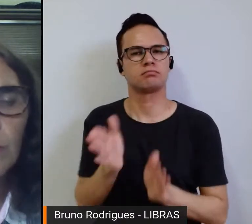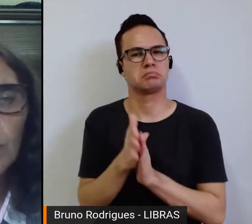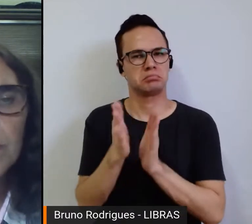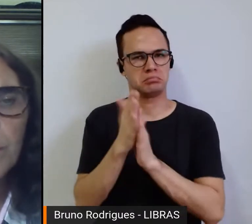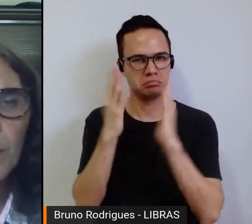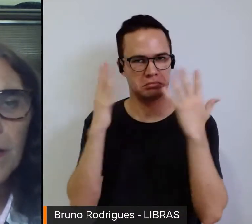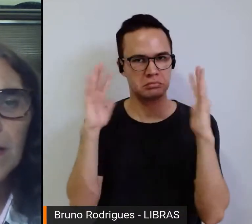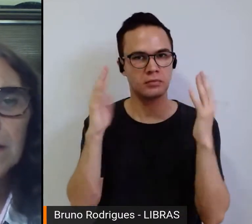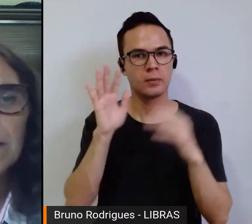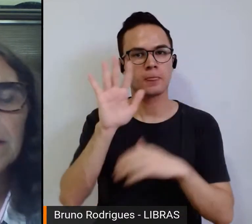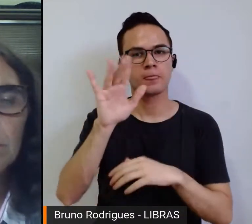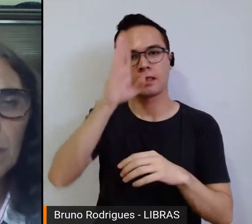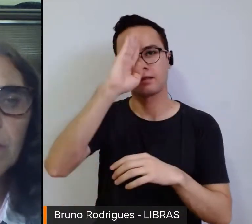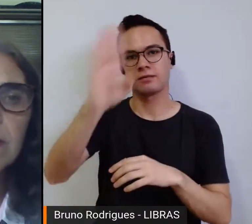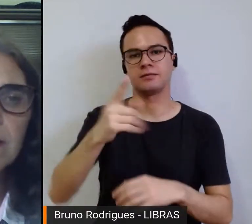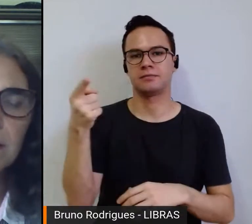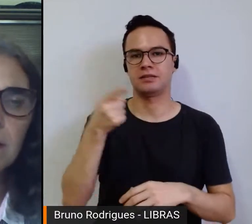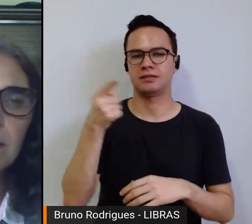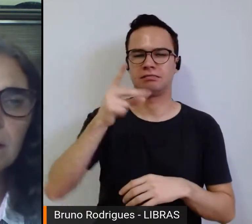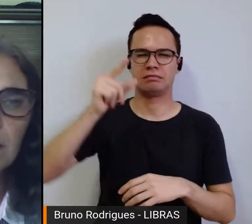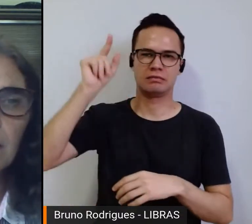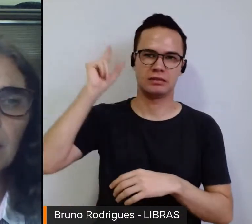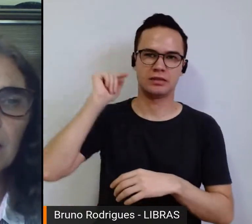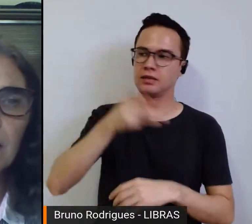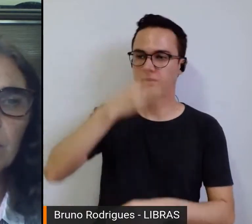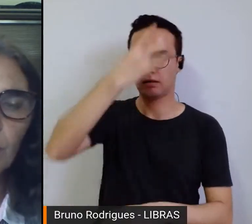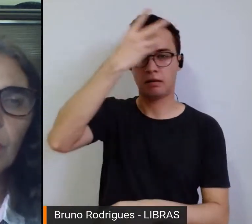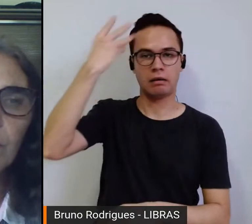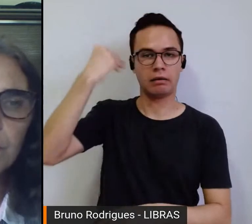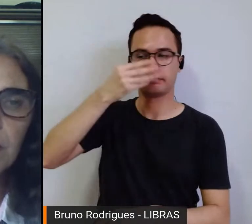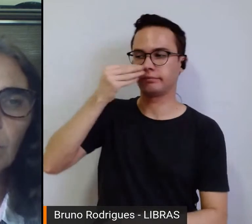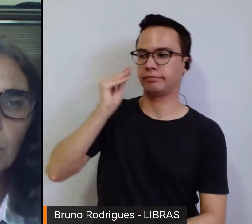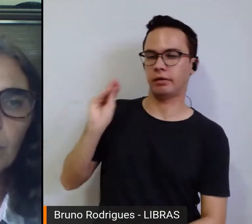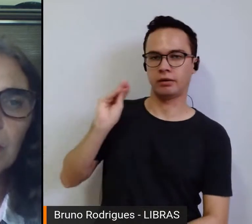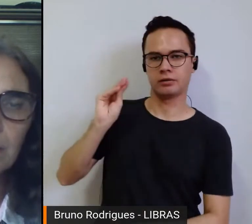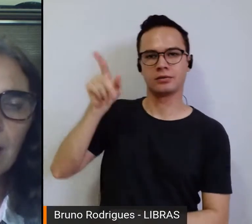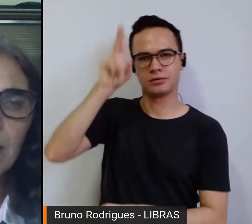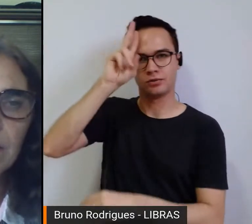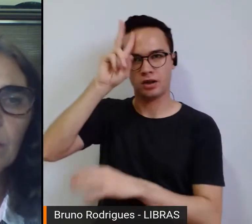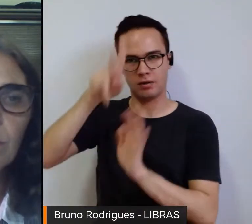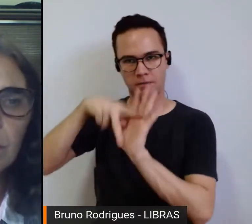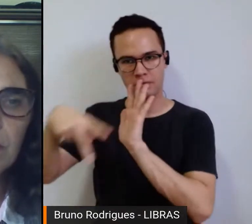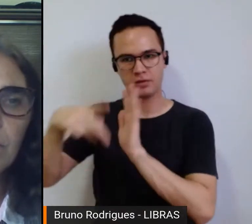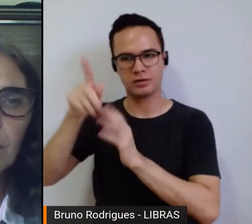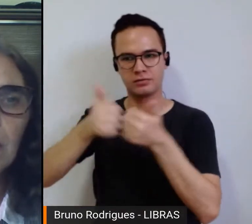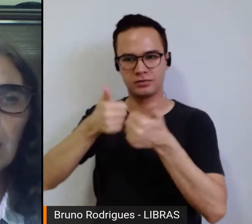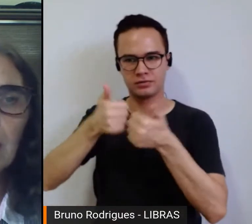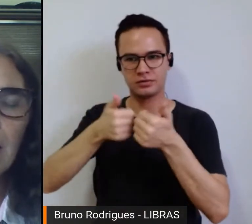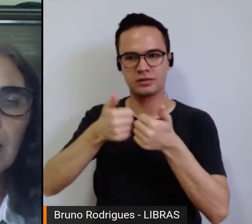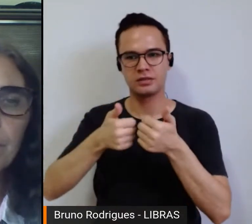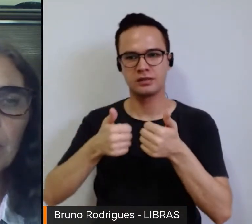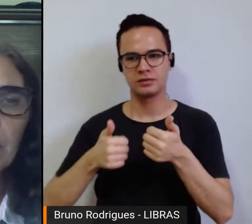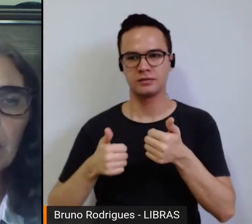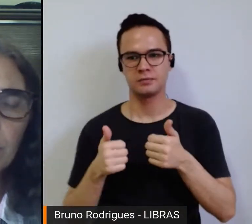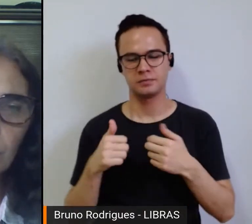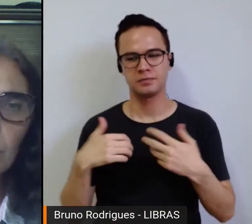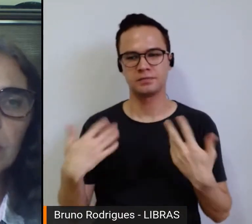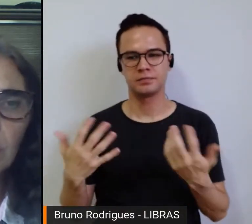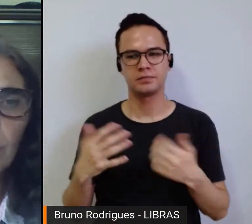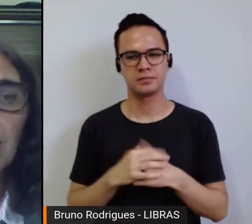sobretudo as pioneiras que são tão esquecidas na história oficial da modalidade, inclusive na